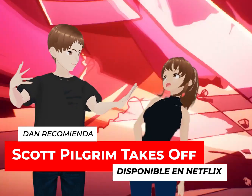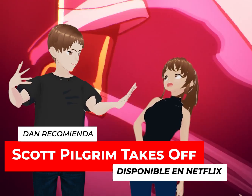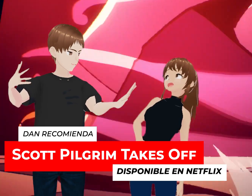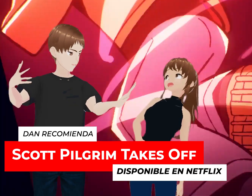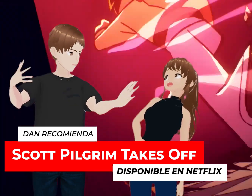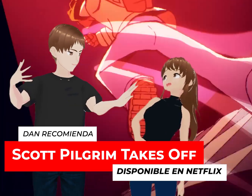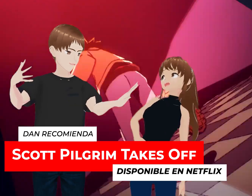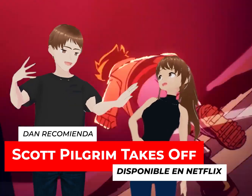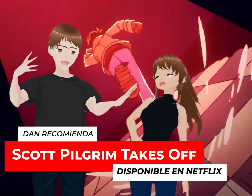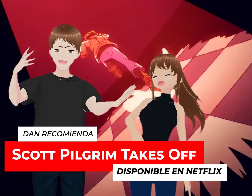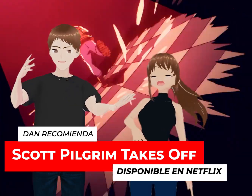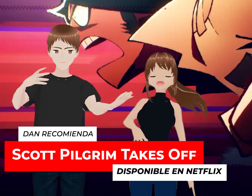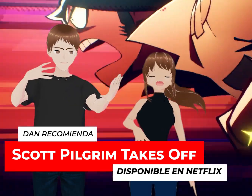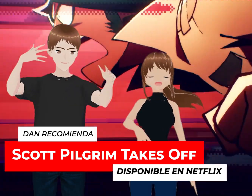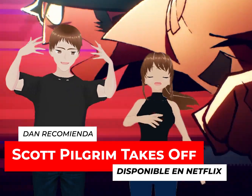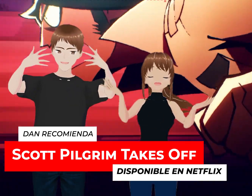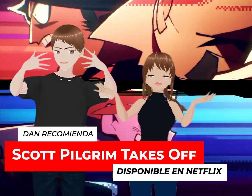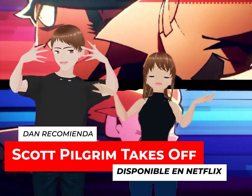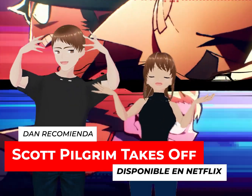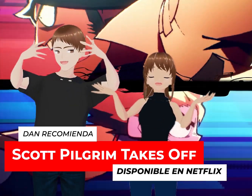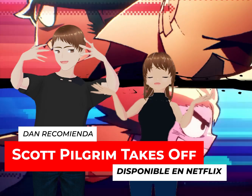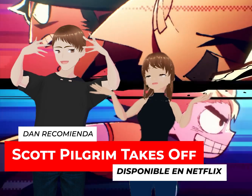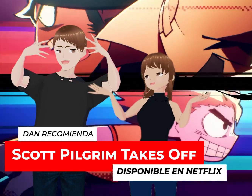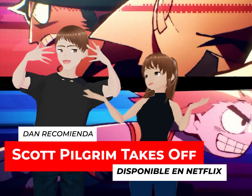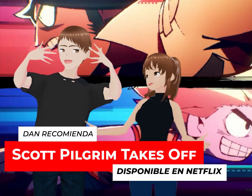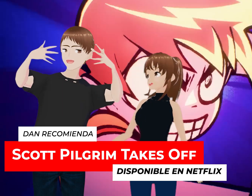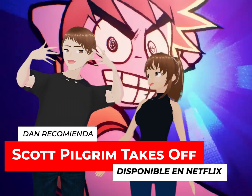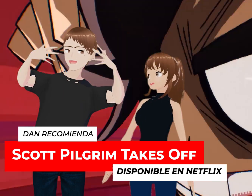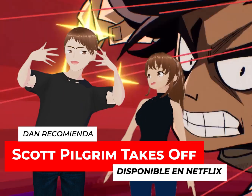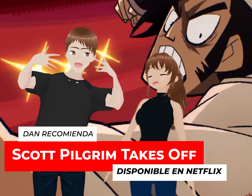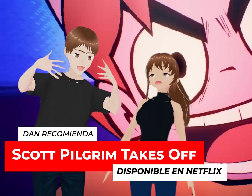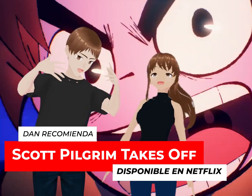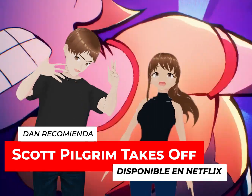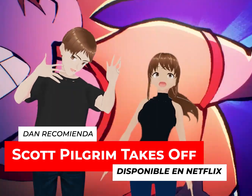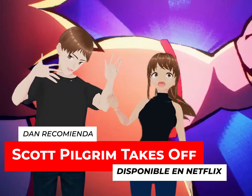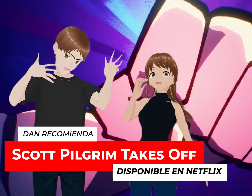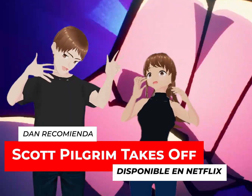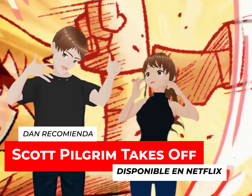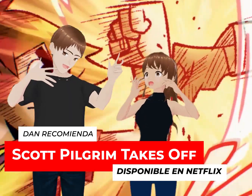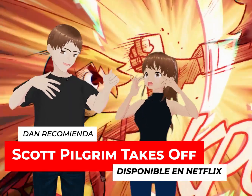años. ¿Ya? Por eso nos estamos haciendo el retoque digital, miren, o sea.